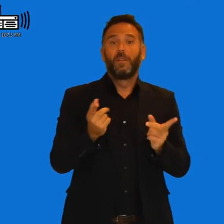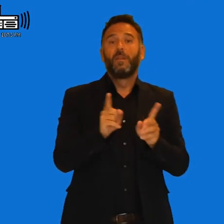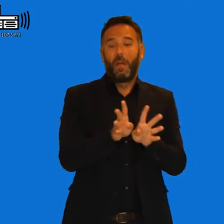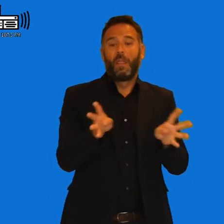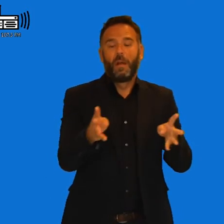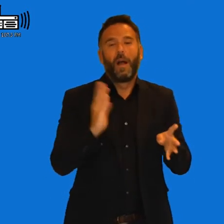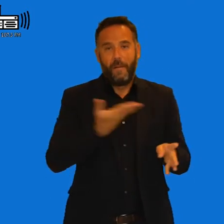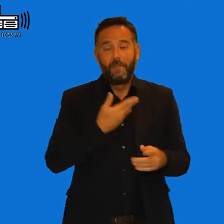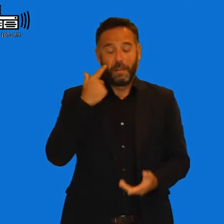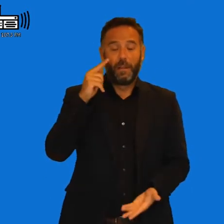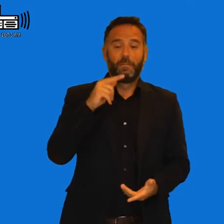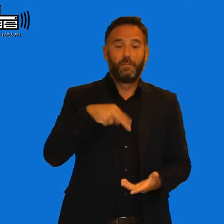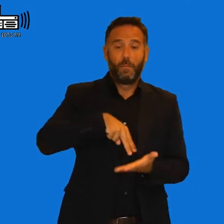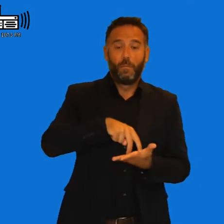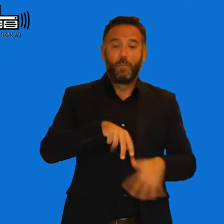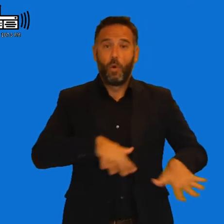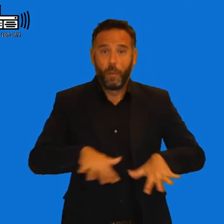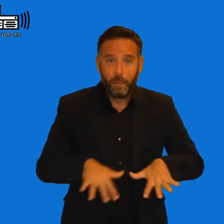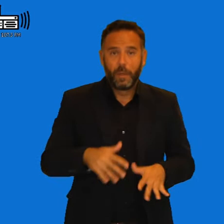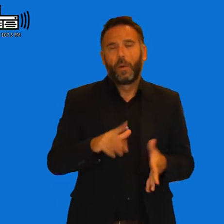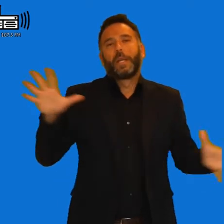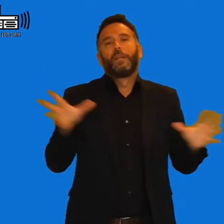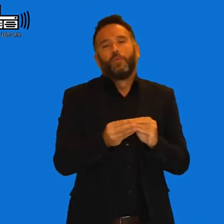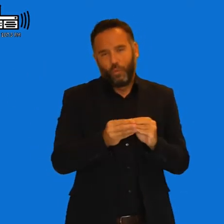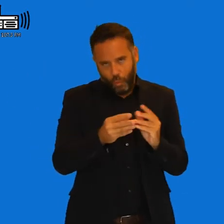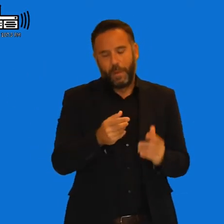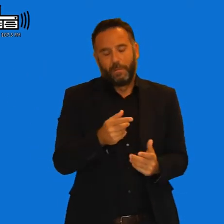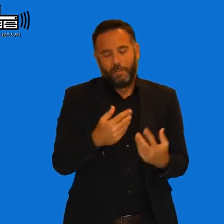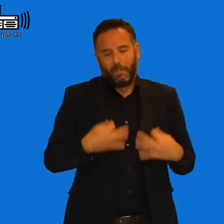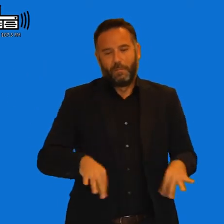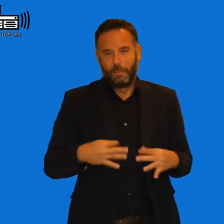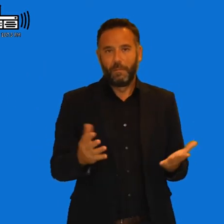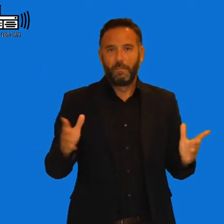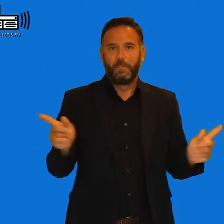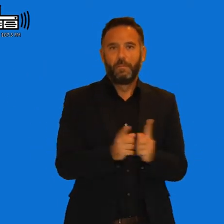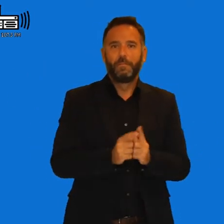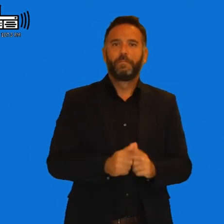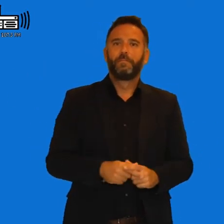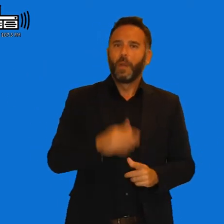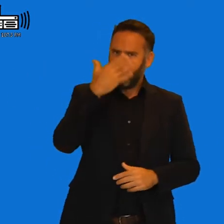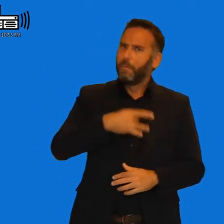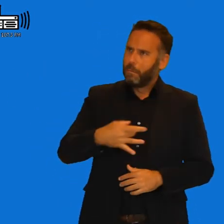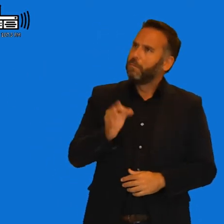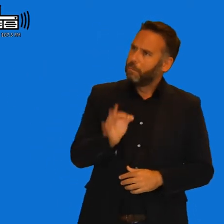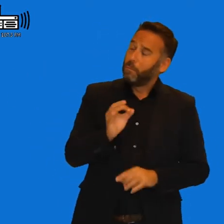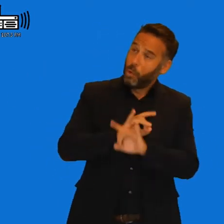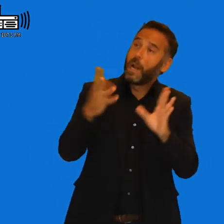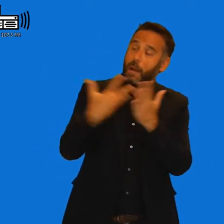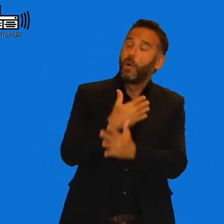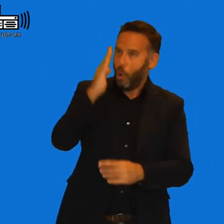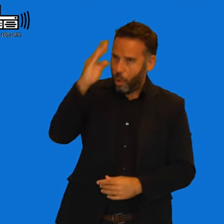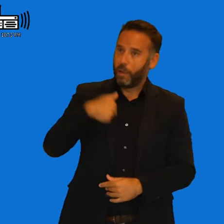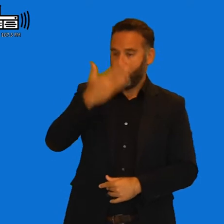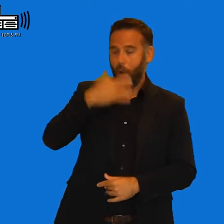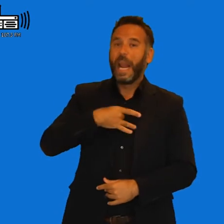y las consecuencias que trae ¿No? Un resumen muy muy muy muy laxo ¿No? Sí la verdad que sí muy bien y la verdad que es muy clarito hola Rafael soy